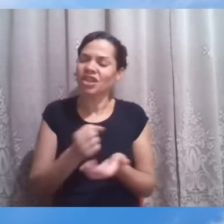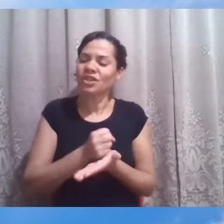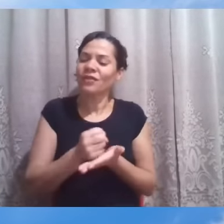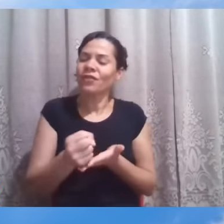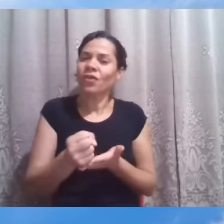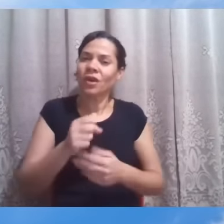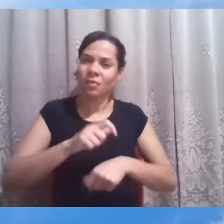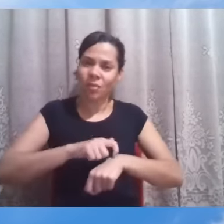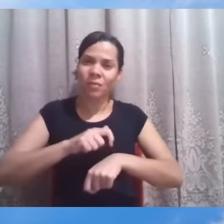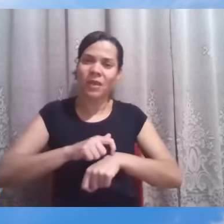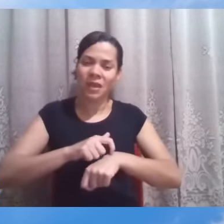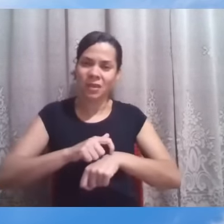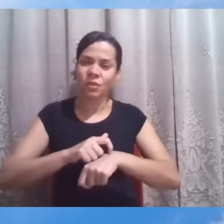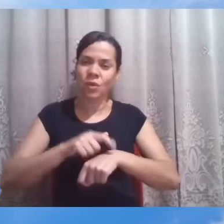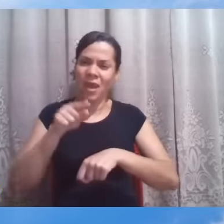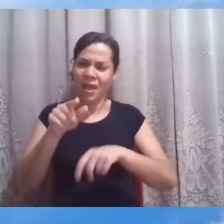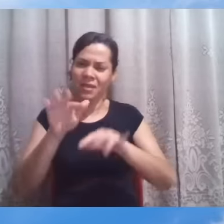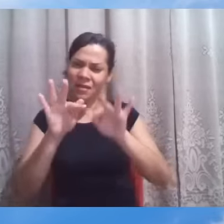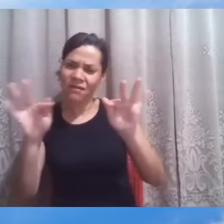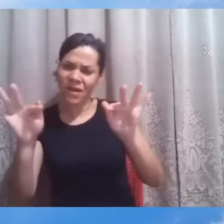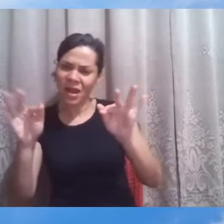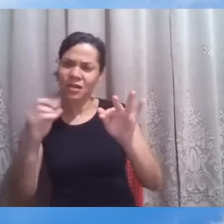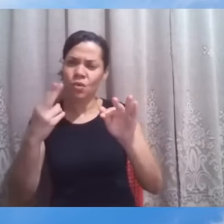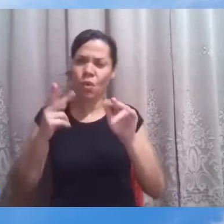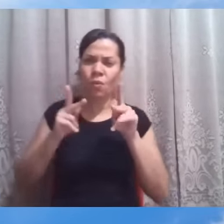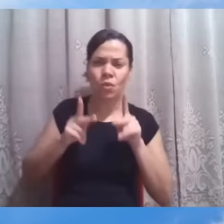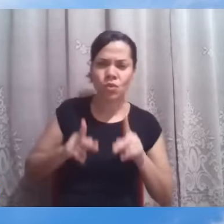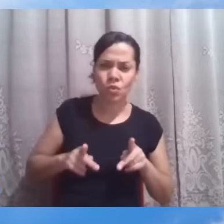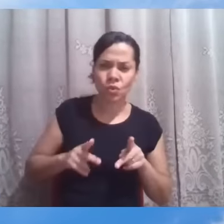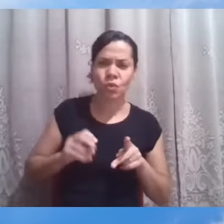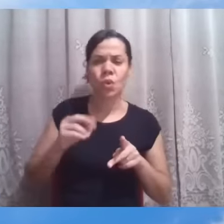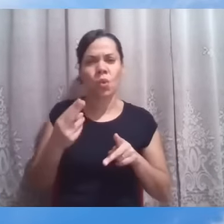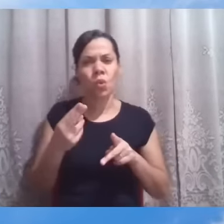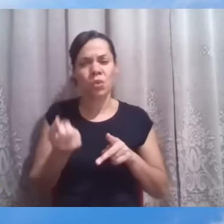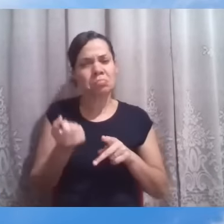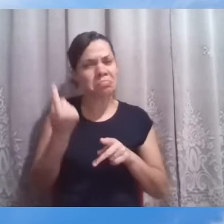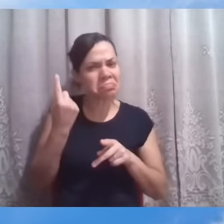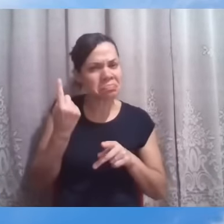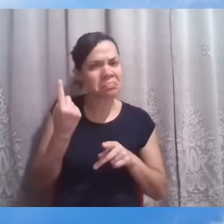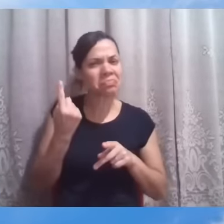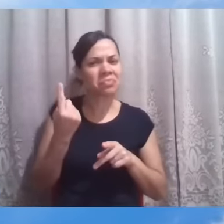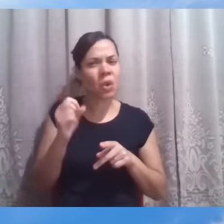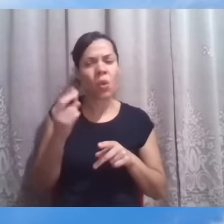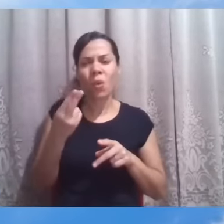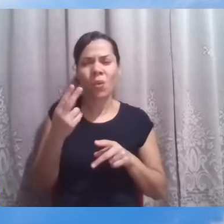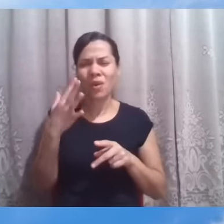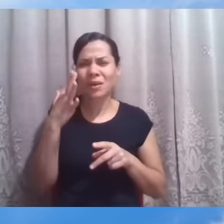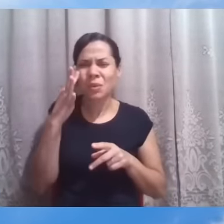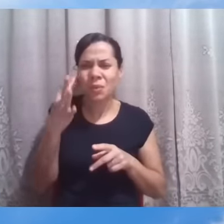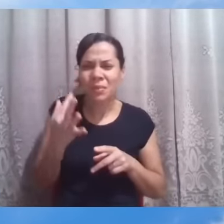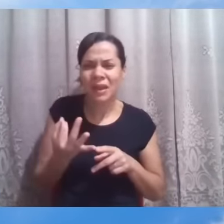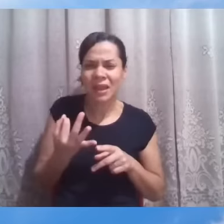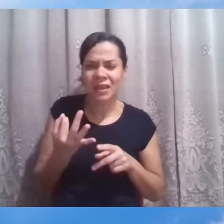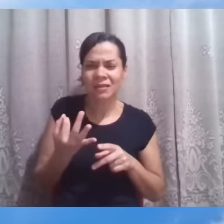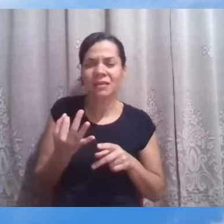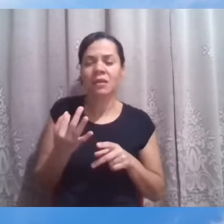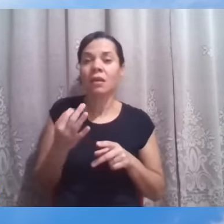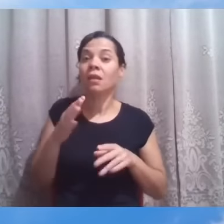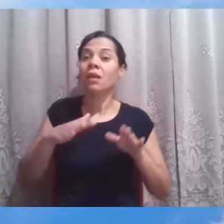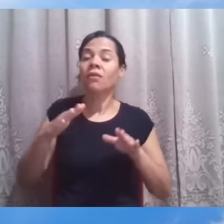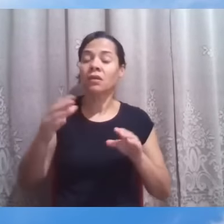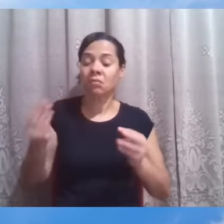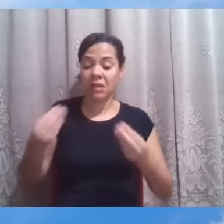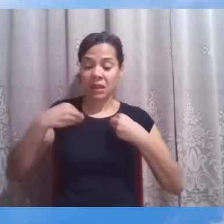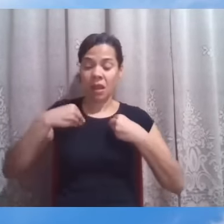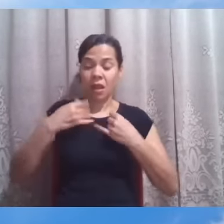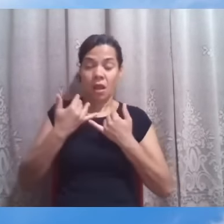que essas frases ou essas posturas estranhas ou incompreensíveis no primeiro momento cheguem a abalar a